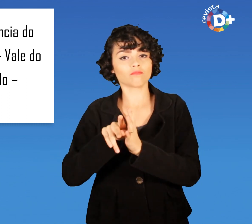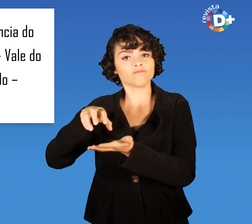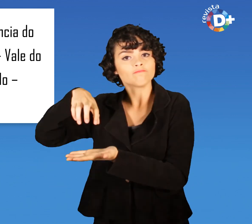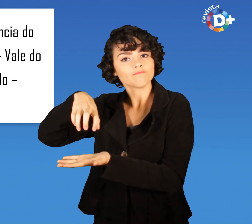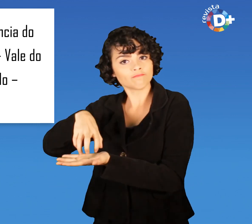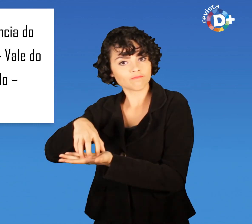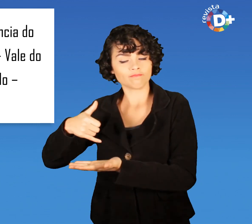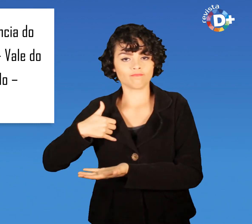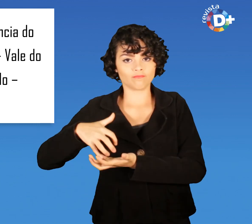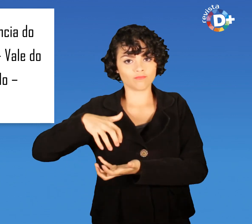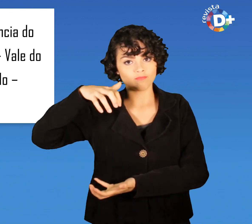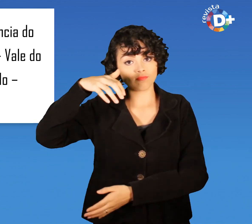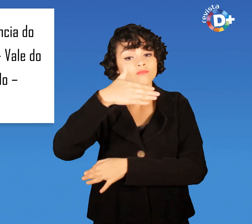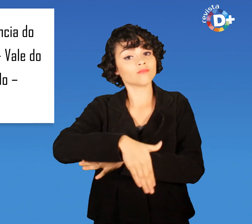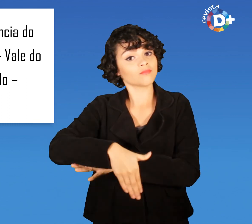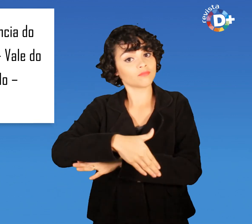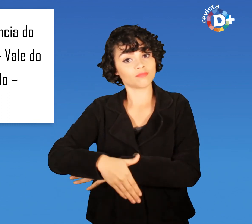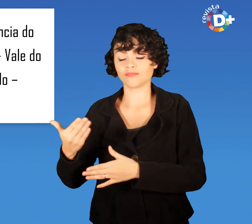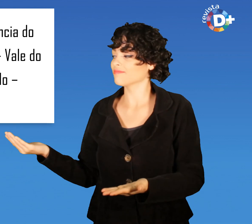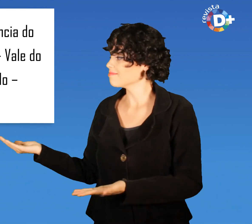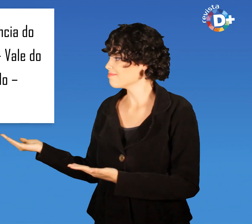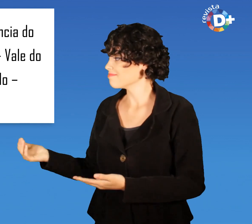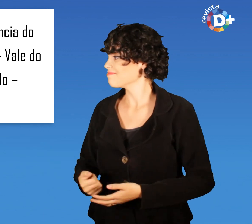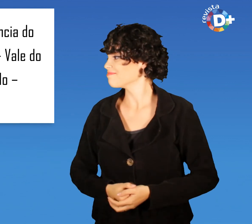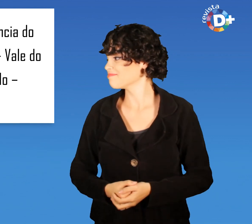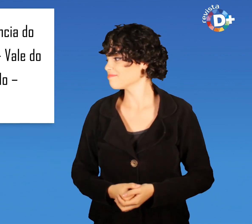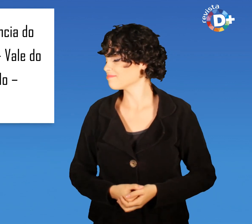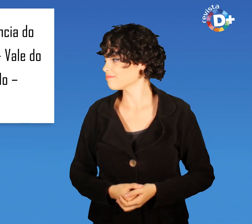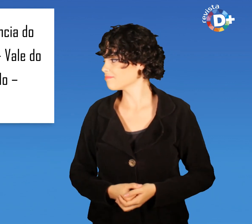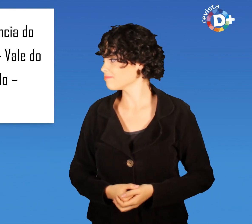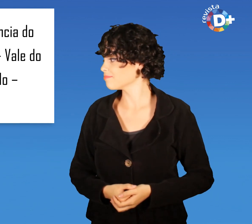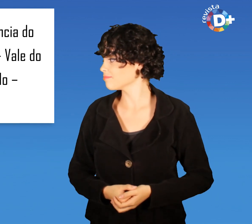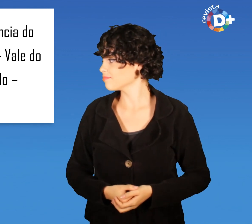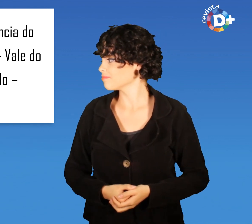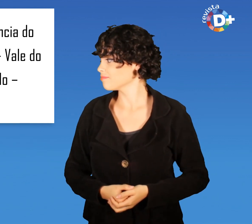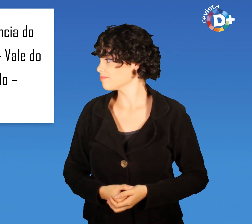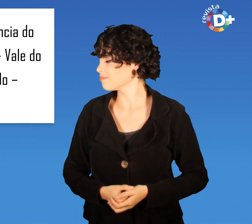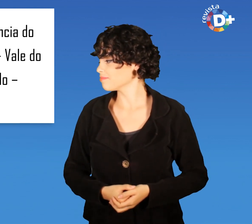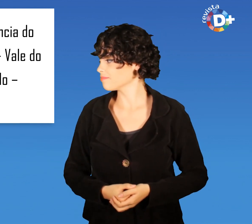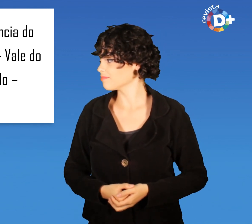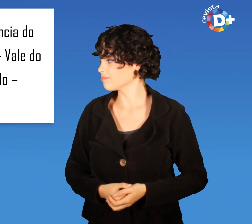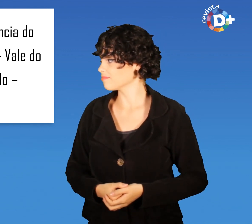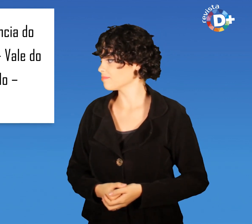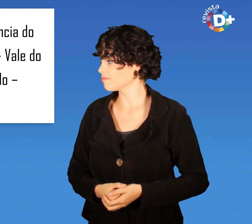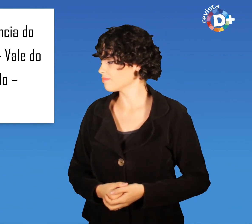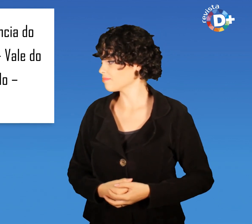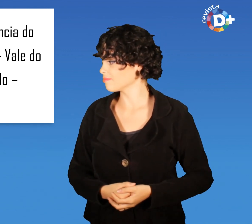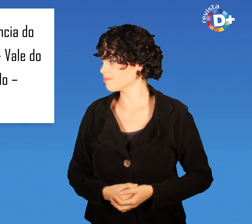Na rua Formosa 215 Vale do Ayangabaú São Paulo Centro